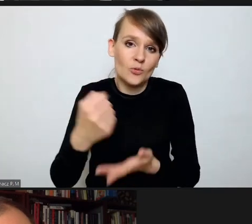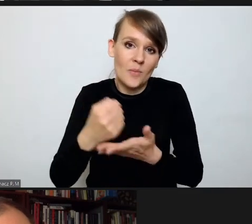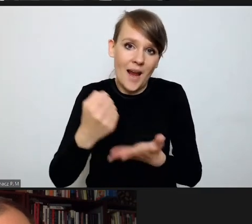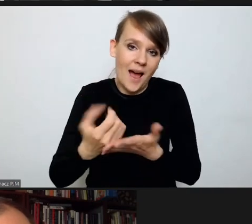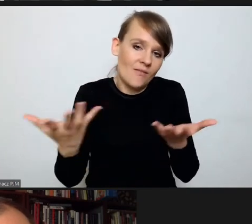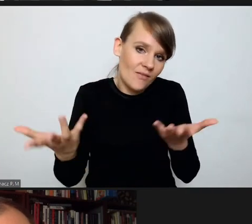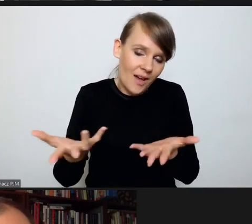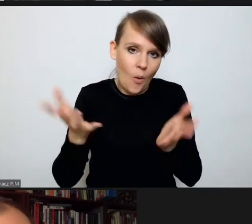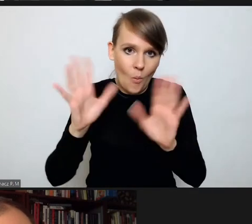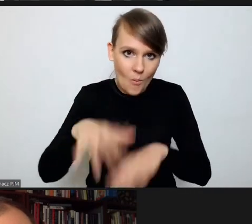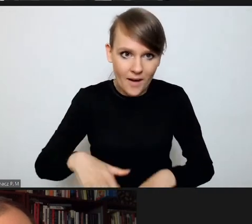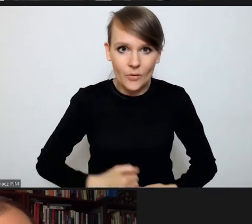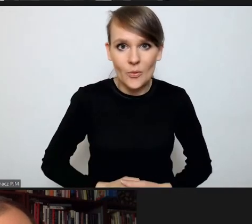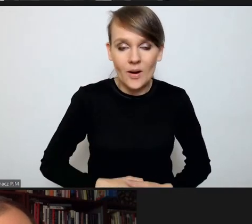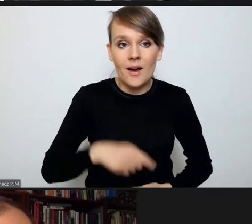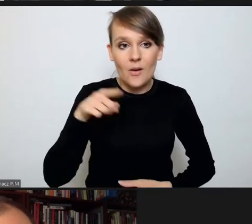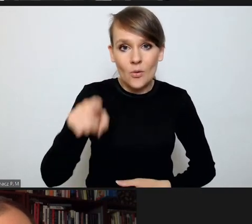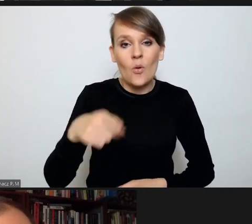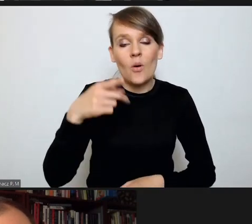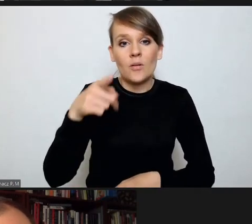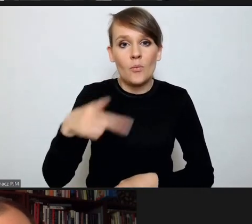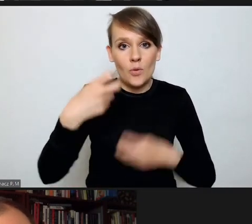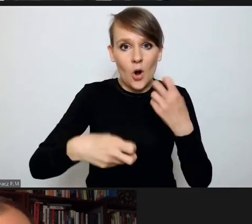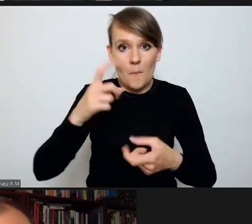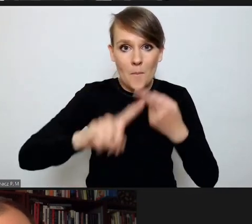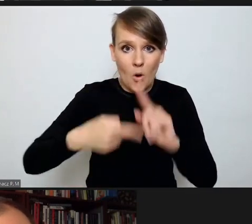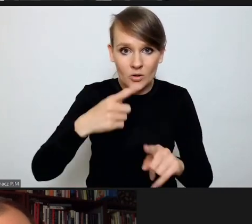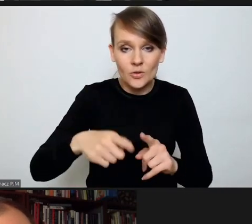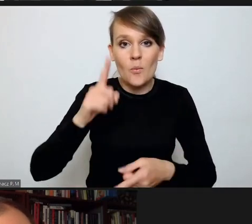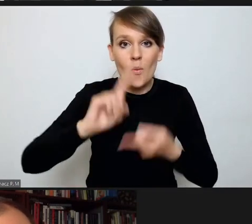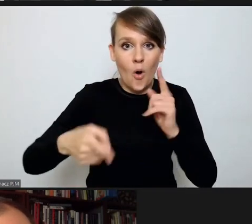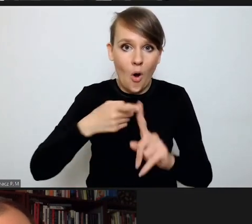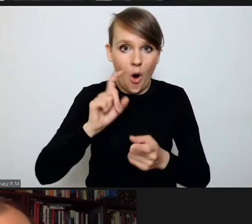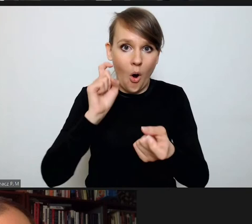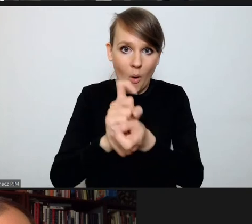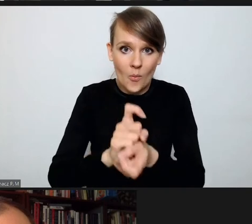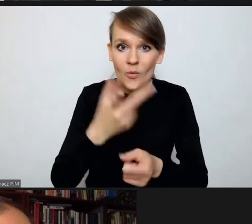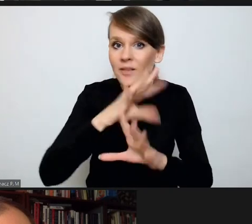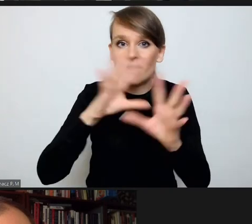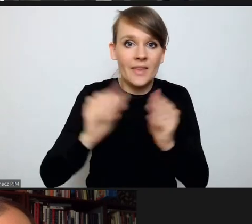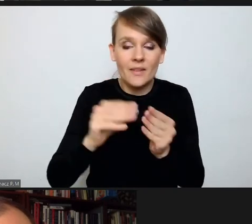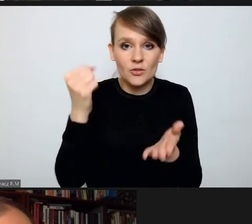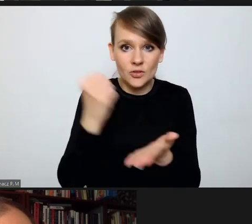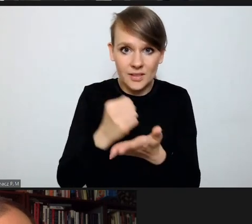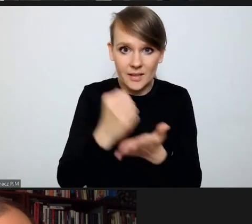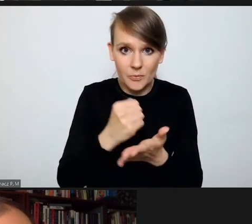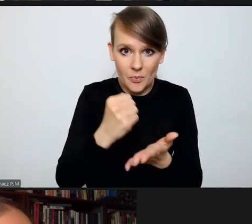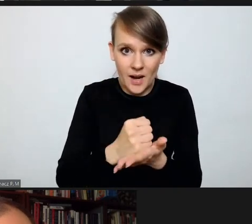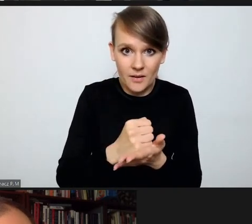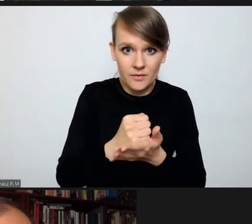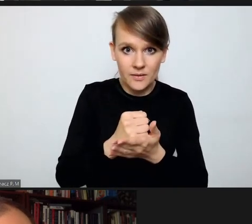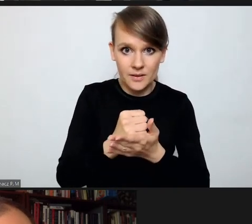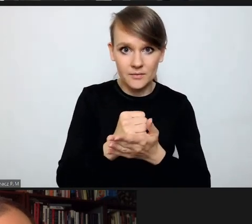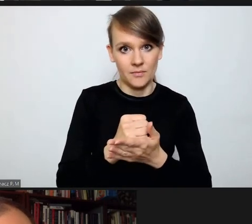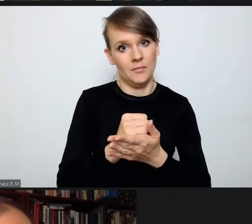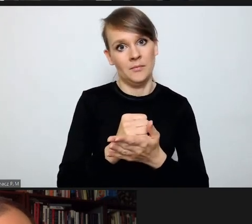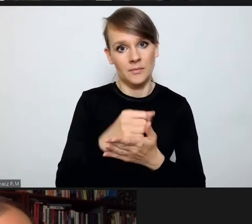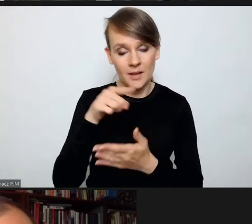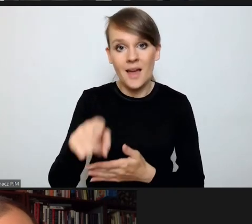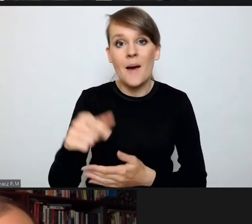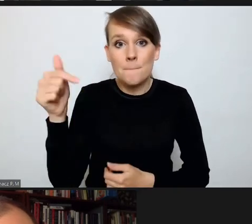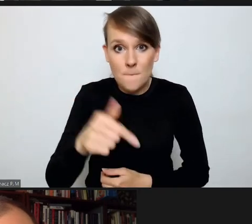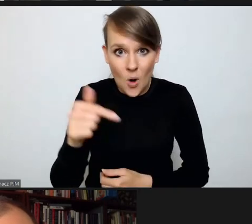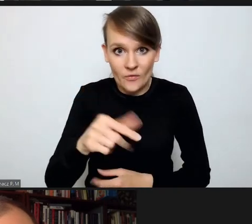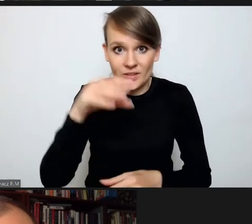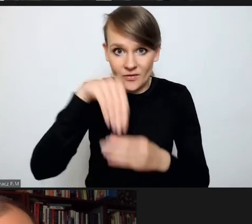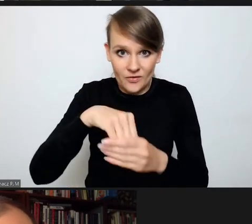to jest polityczny problem, polityczny opór, który powoduje, że we wszystkich sprawach, w których zdecydowanie powinny być